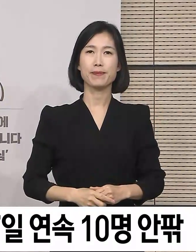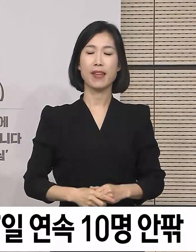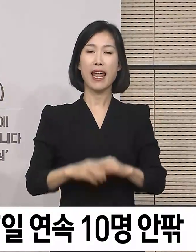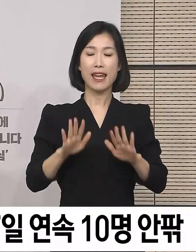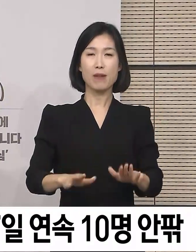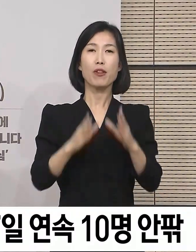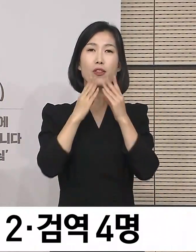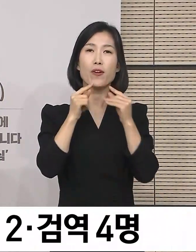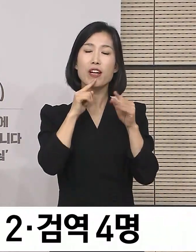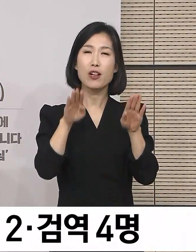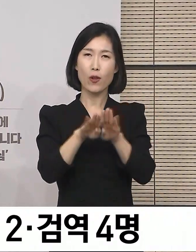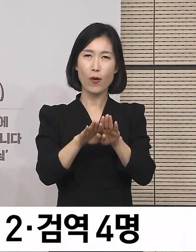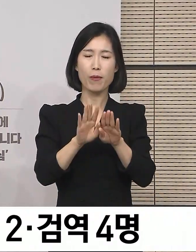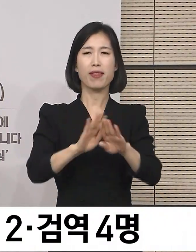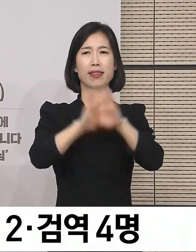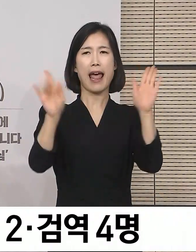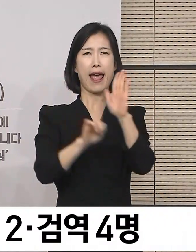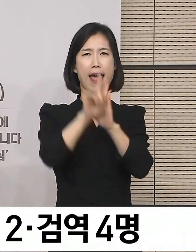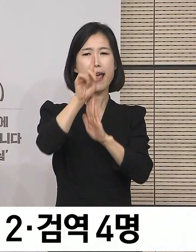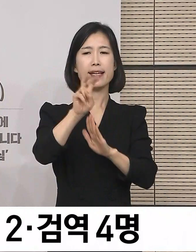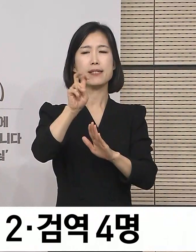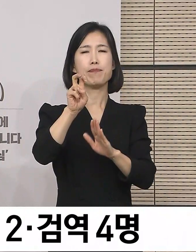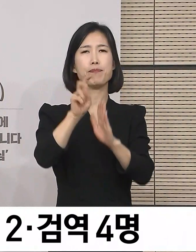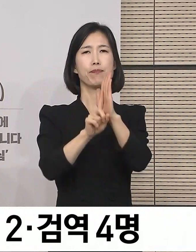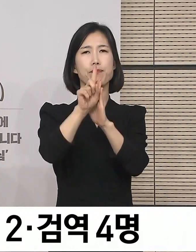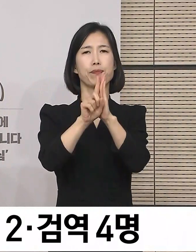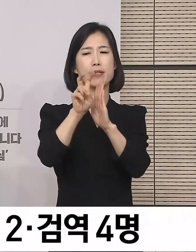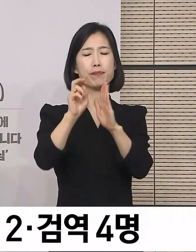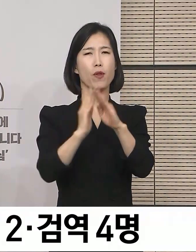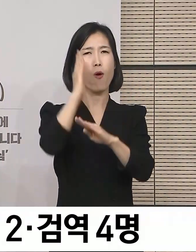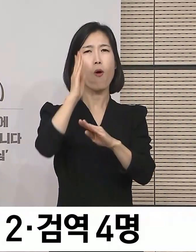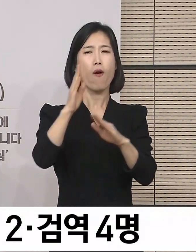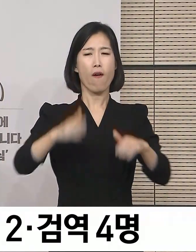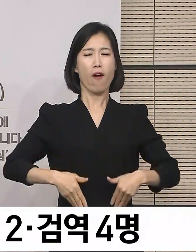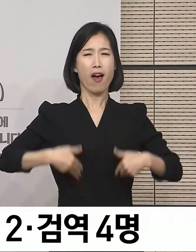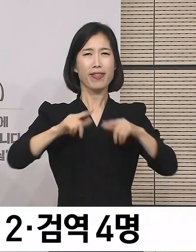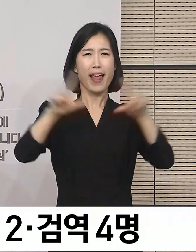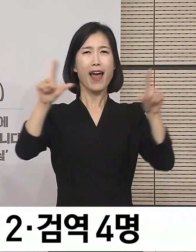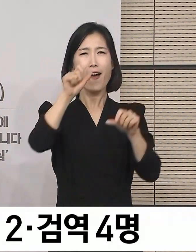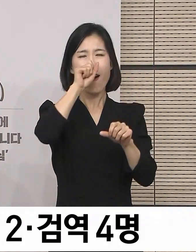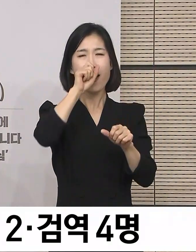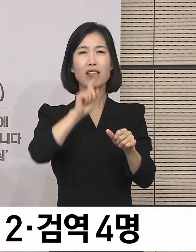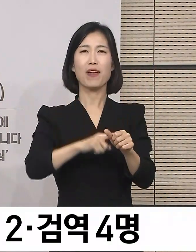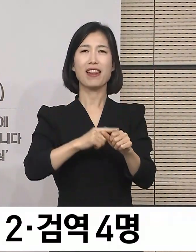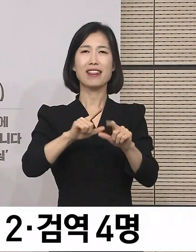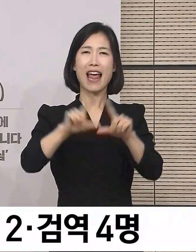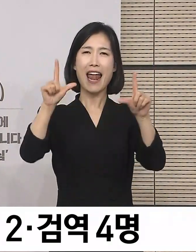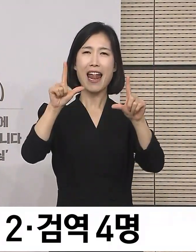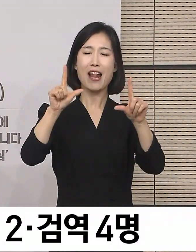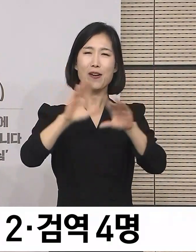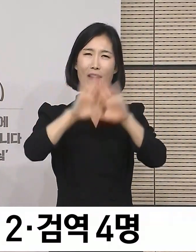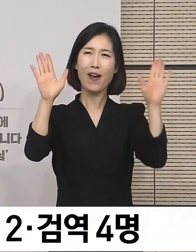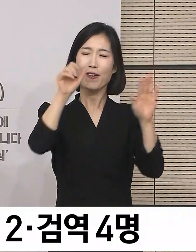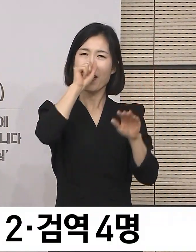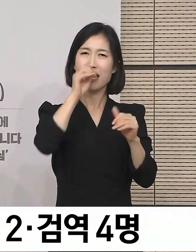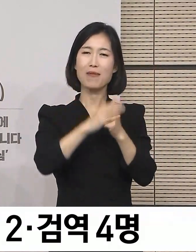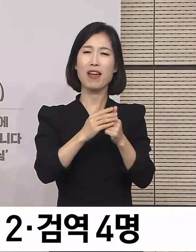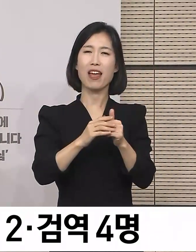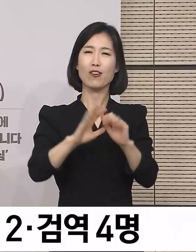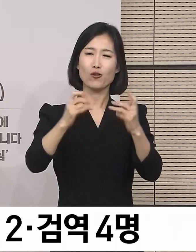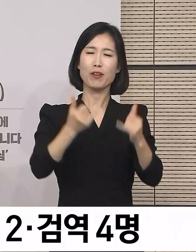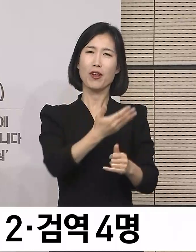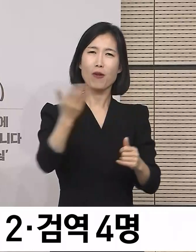이번 주말은 낮 기온이 20도가 넘어가고 많은 날씨, 좁은 날씨가 이어져, 맑은 날씨가 이어져 많은 분들께